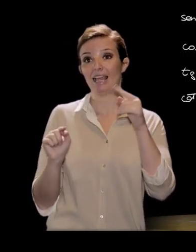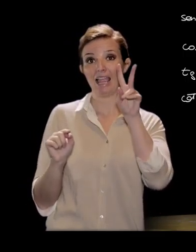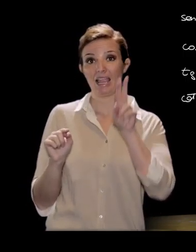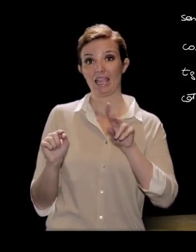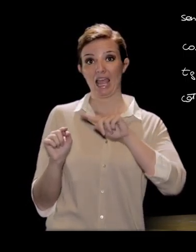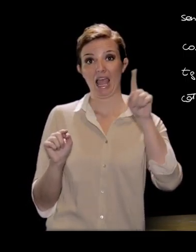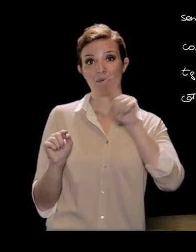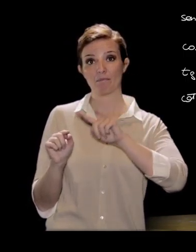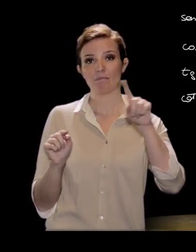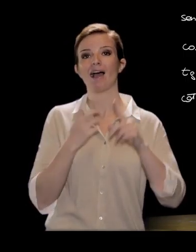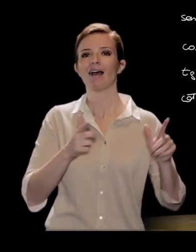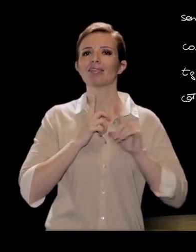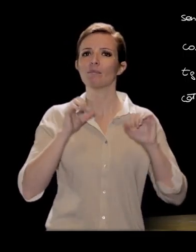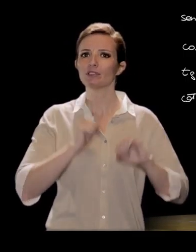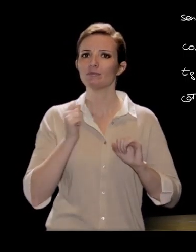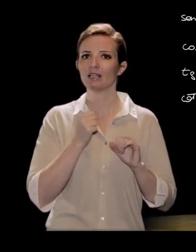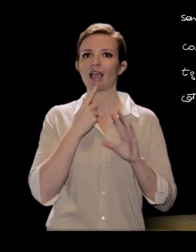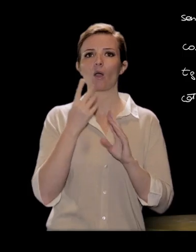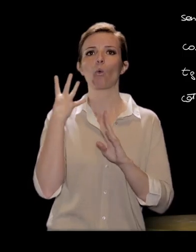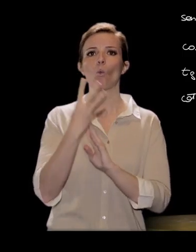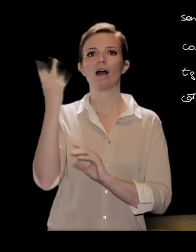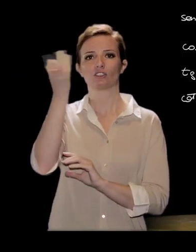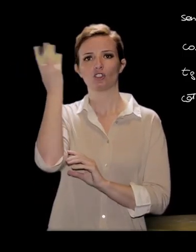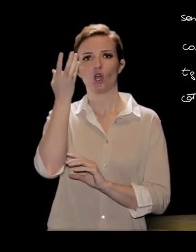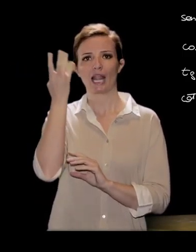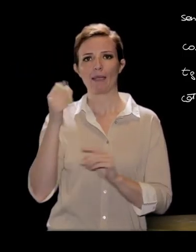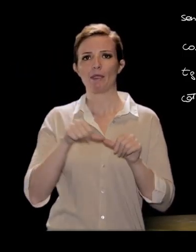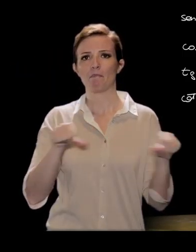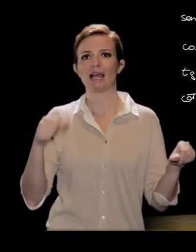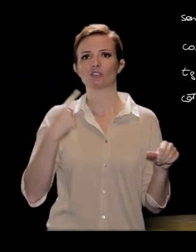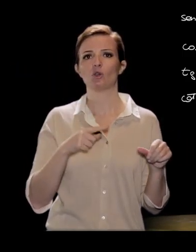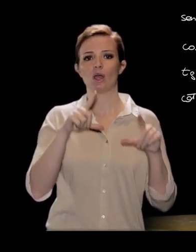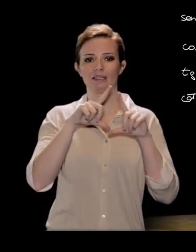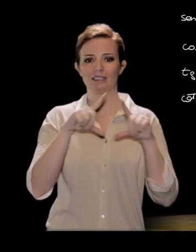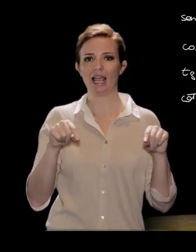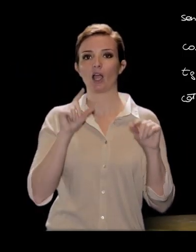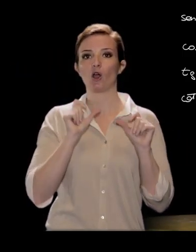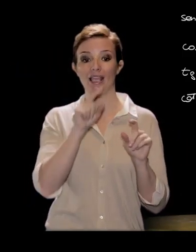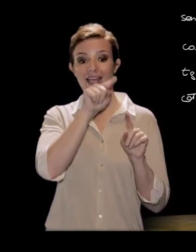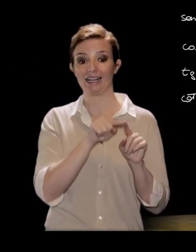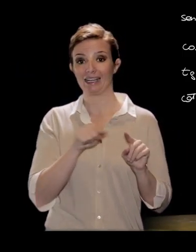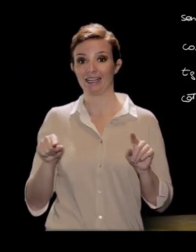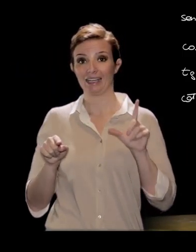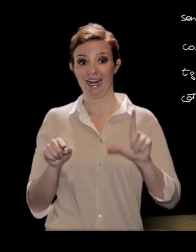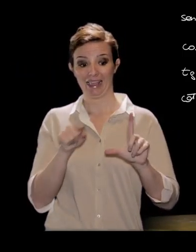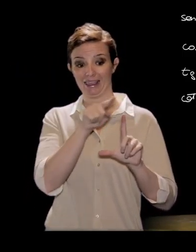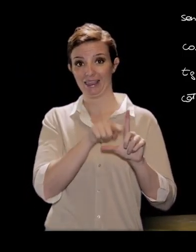i quattro teoremi principali sui triangoli rettangoli. In particolare, il primo teorema sui triangoli rettangoli ci dice che in un triangolo